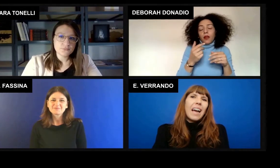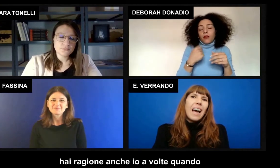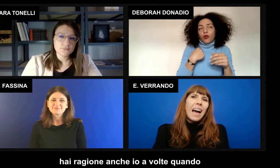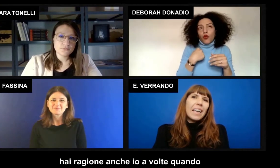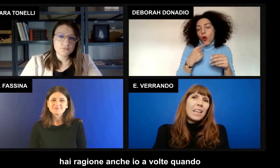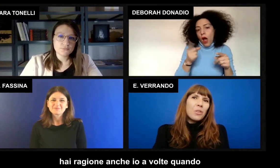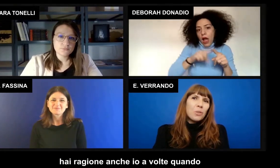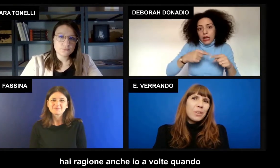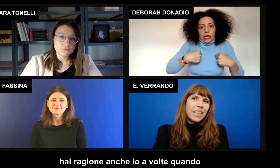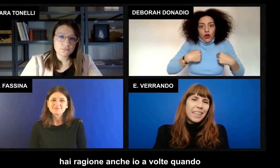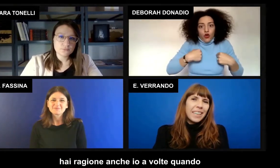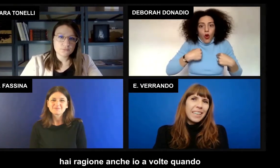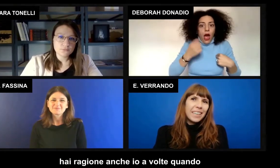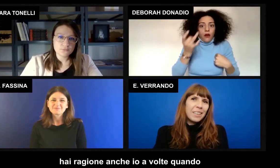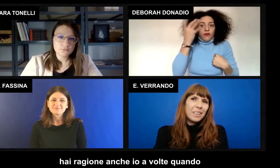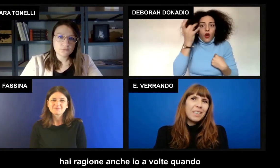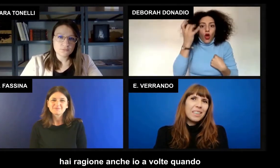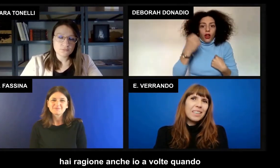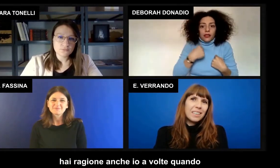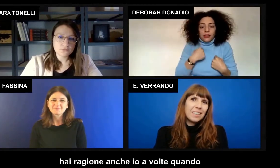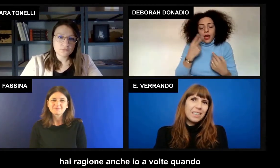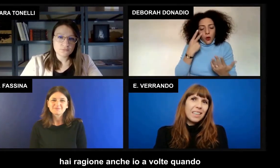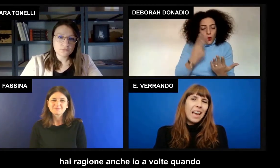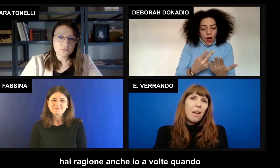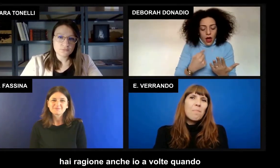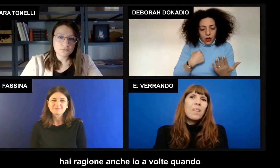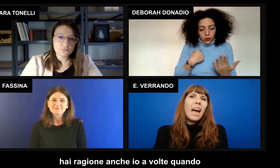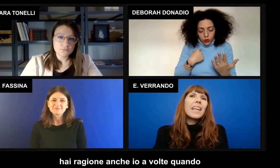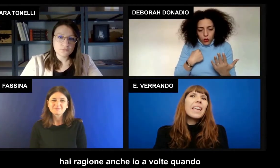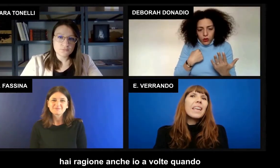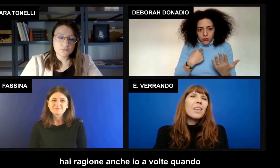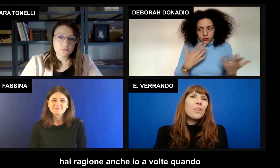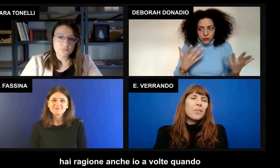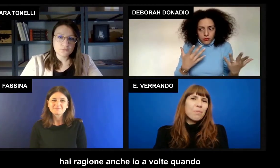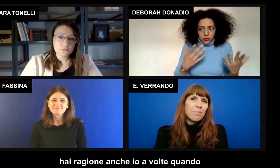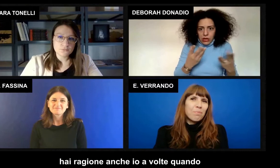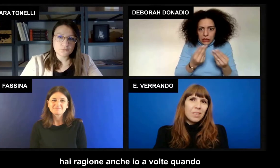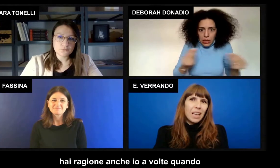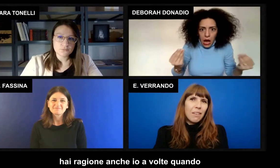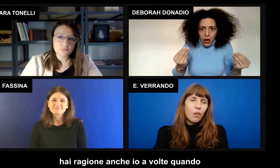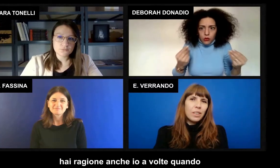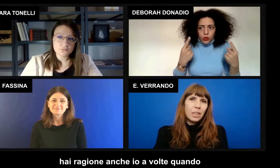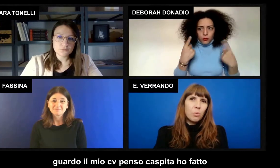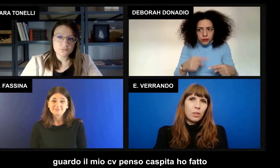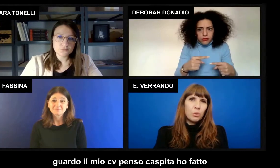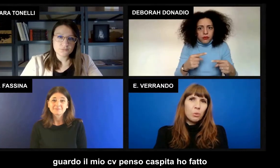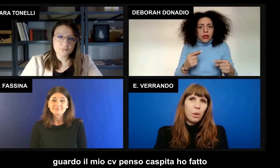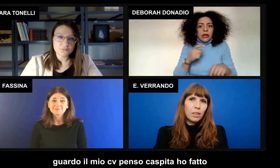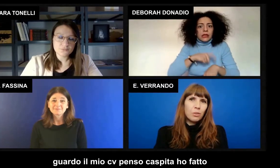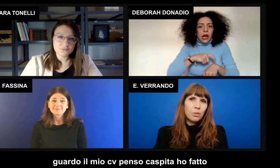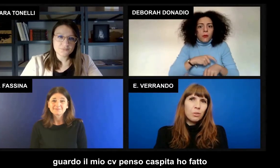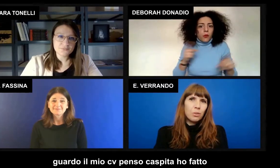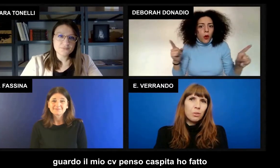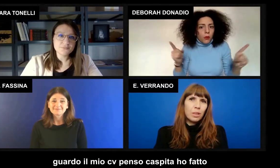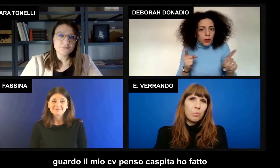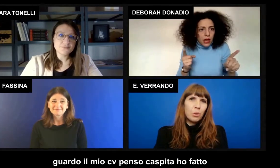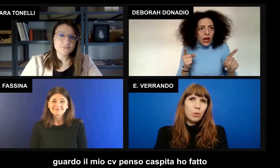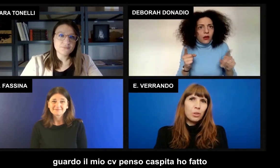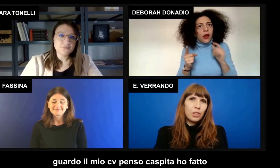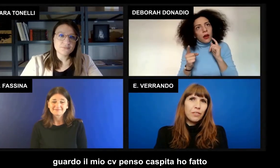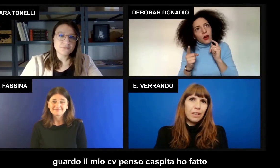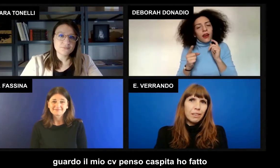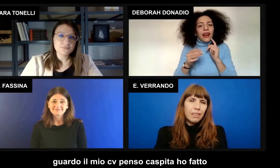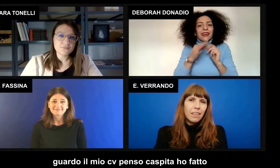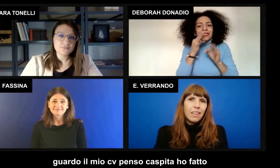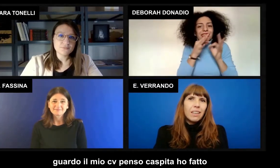hai ragione, anche io a volte quando guardo il mio